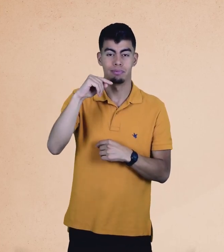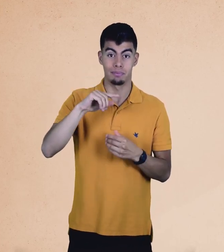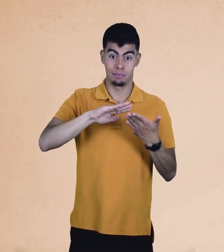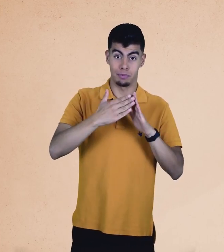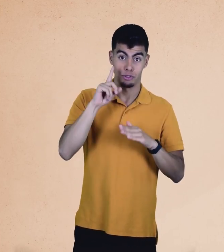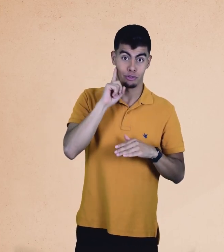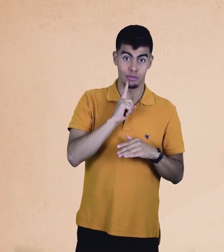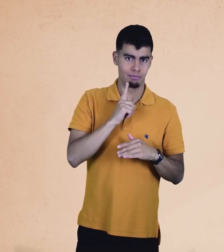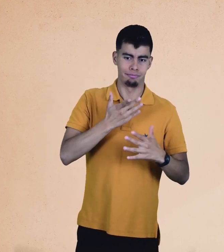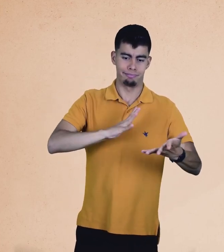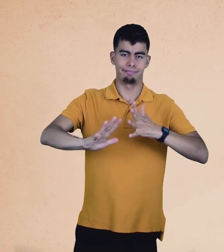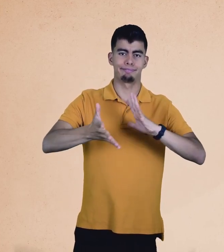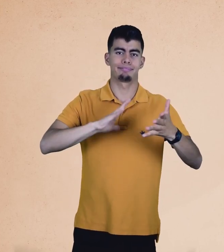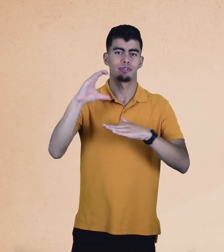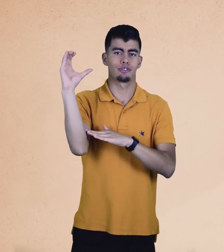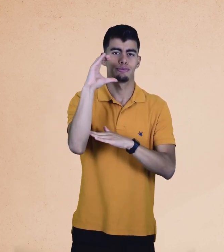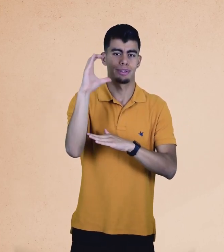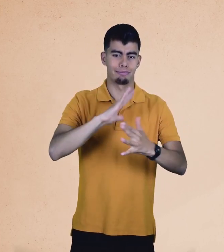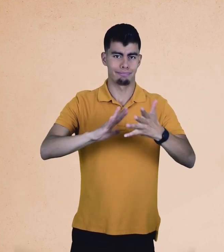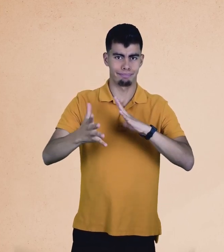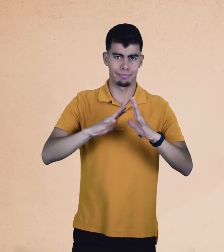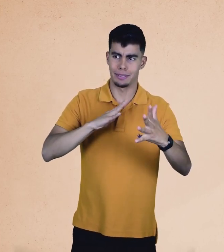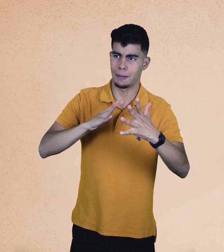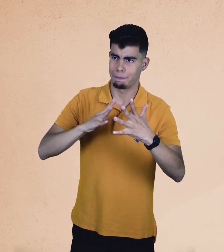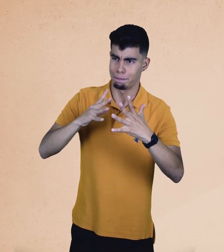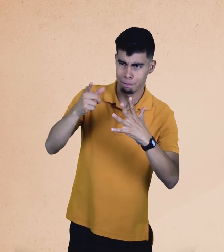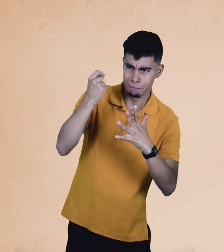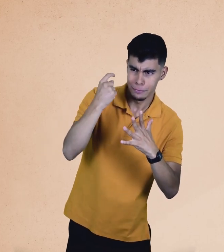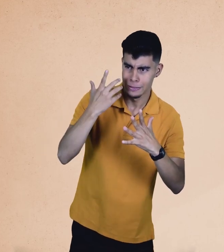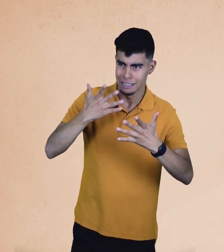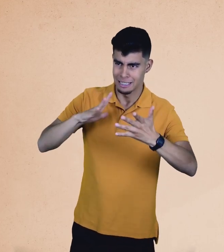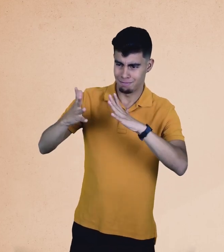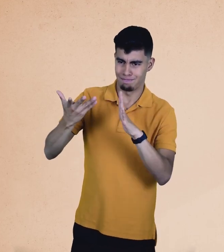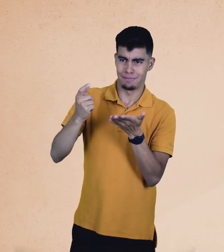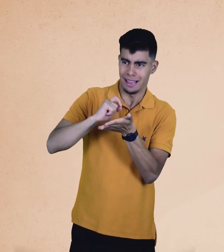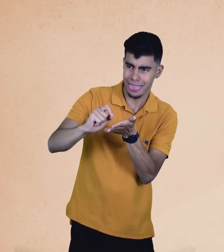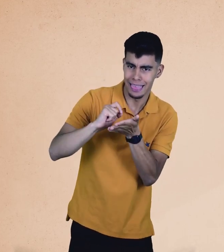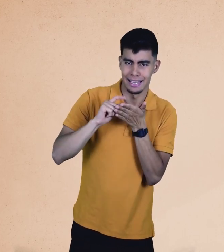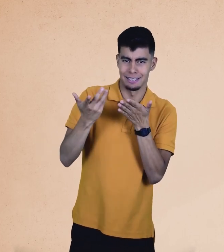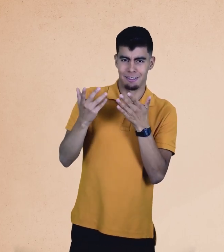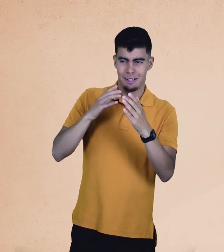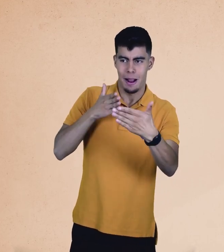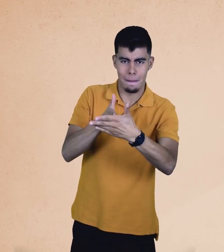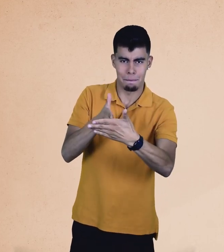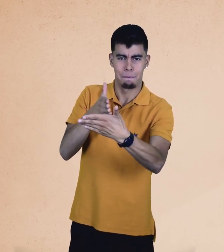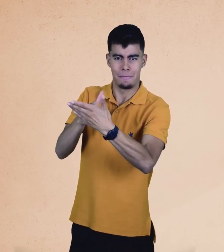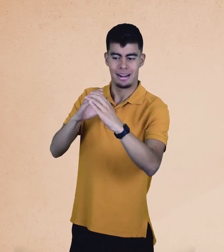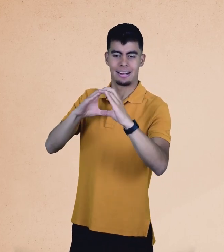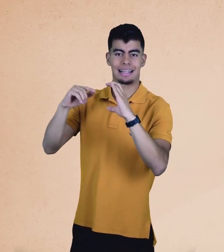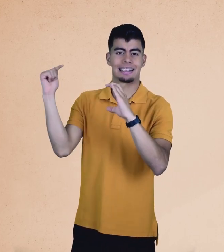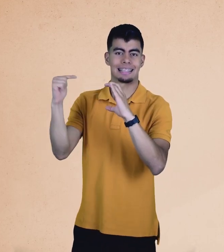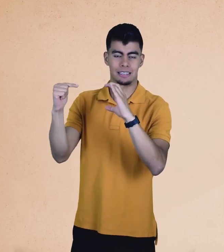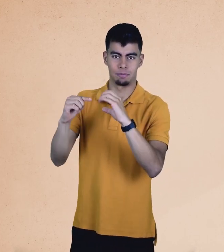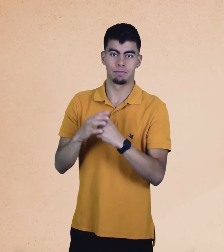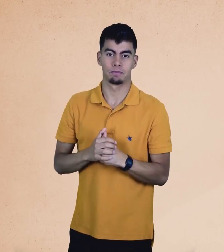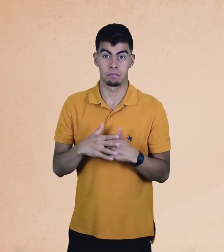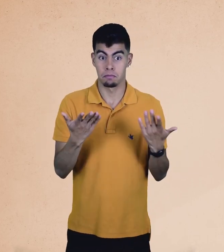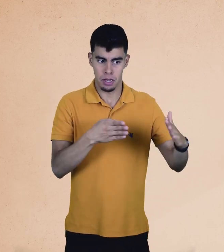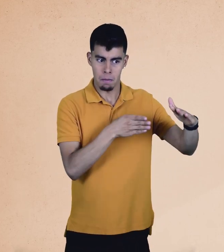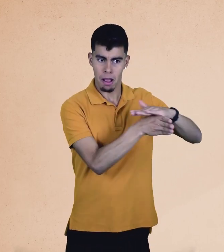mientras que para las personas sordas es la lengua de señas. El otro concepto lo podemos relacionar cuando en los mismos espacios se cuenta con el